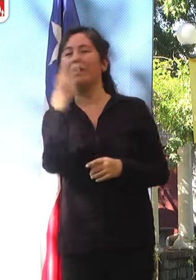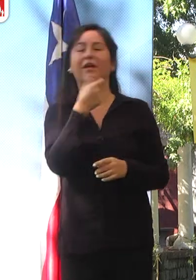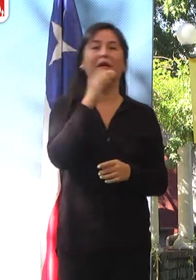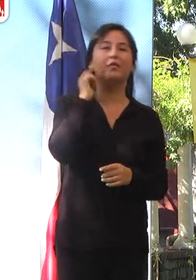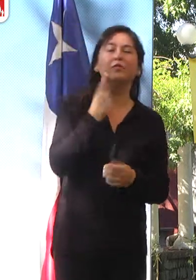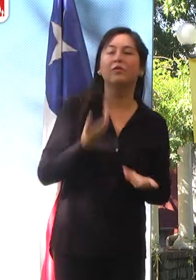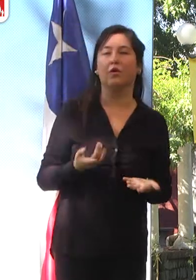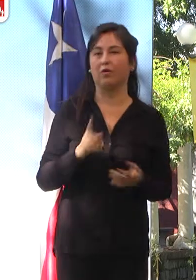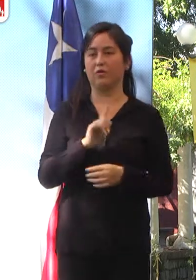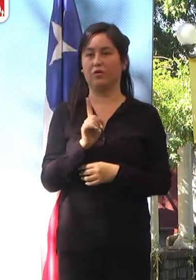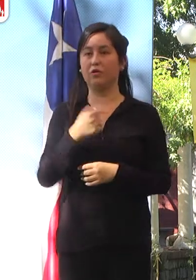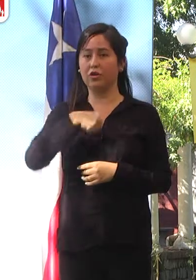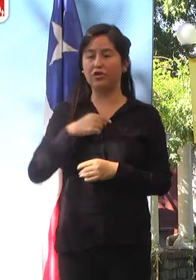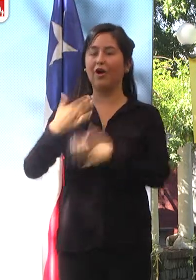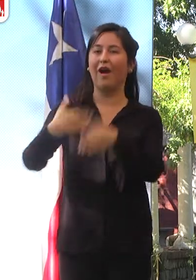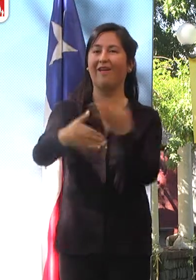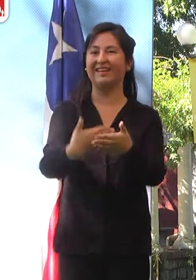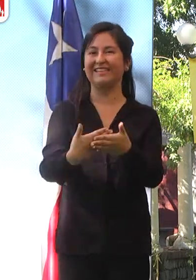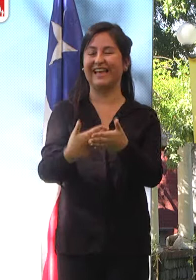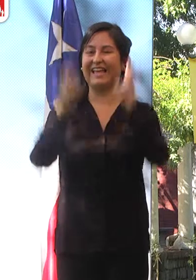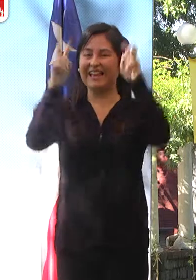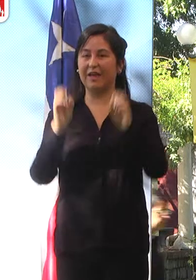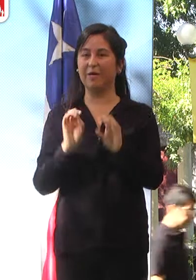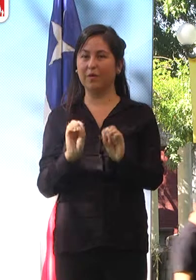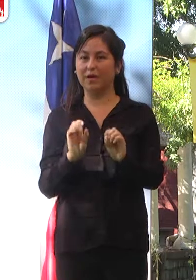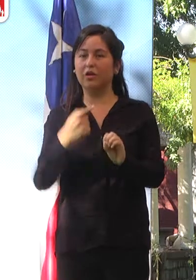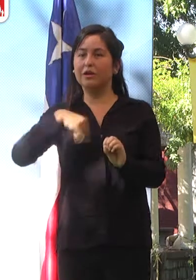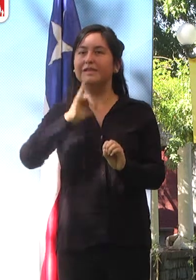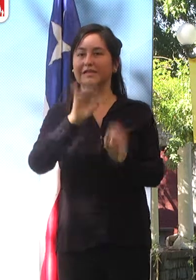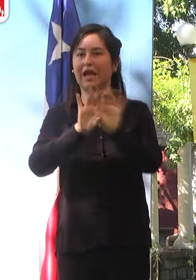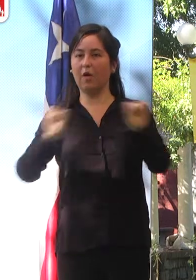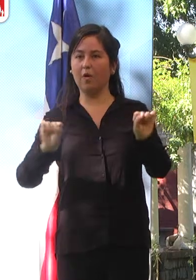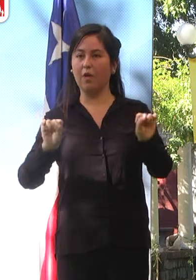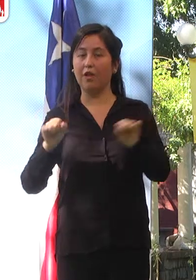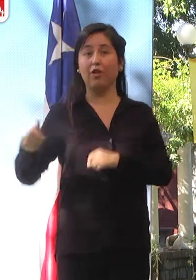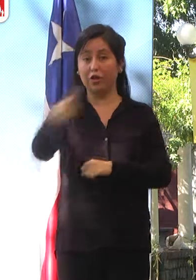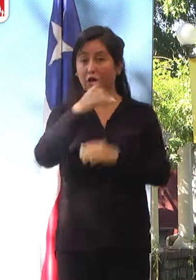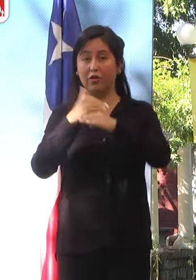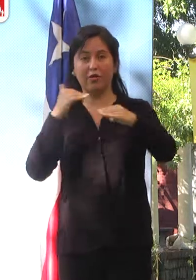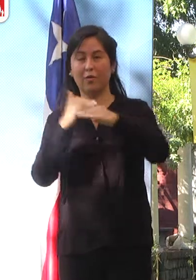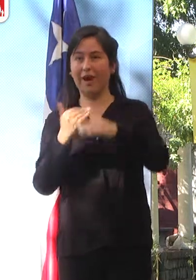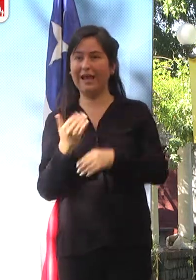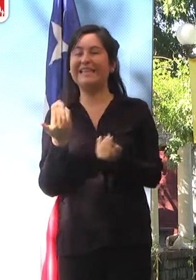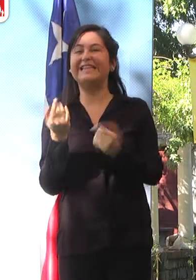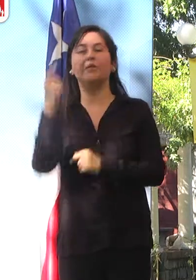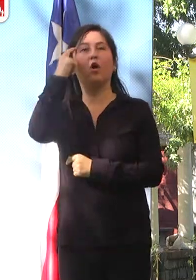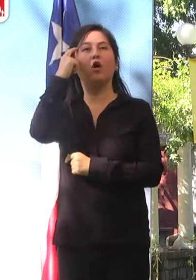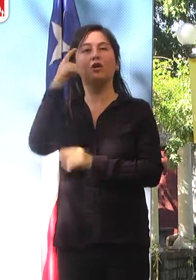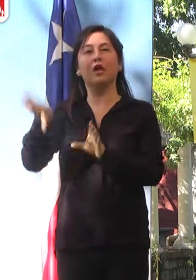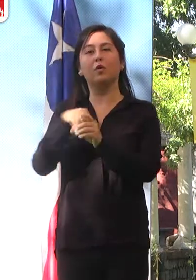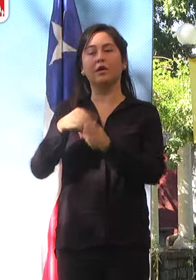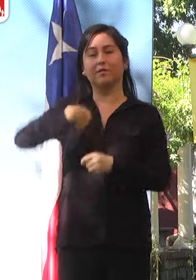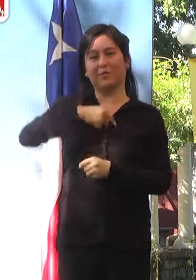quisimos avanzar allá. Y en materia educacional, en uno de los puntos en donde tuvimos acuerdo transversal es que necesitamos mayor conciencia inclusiva en